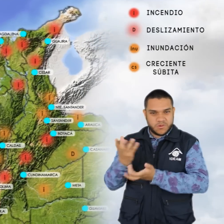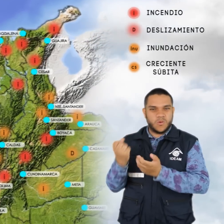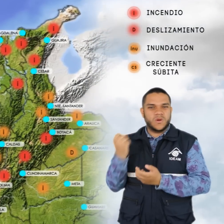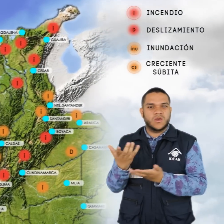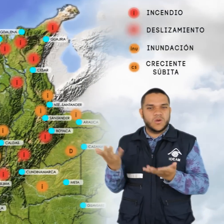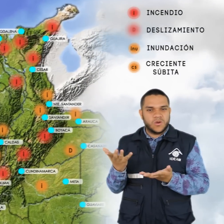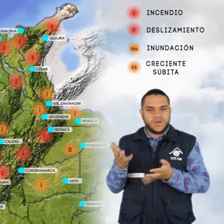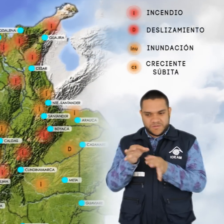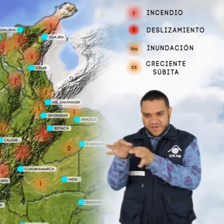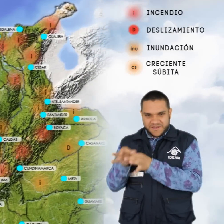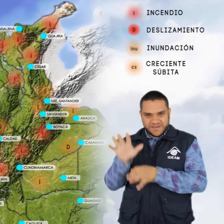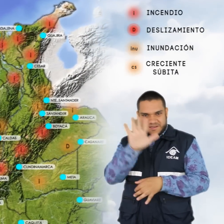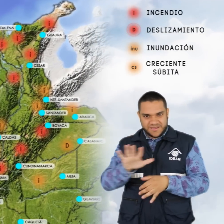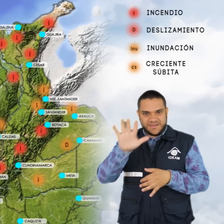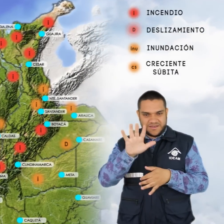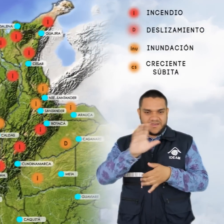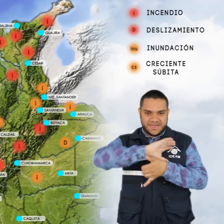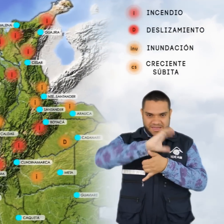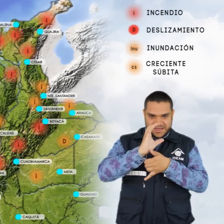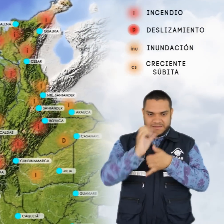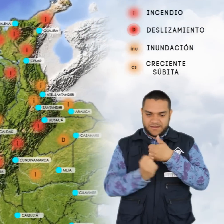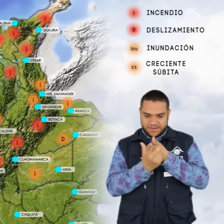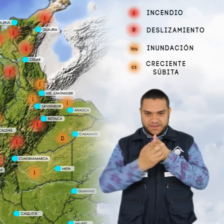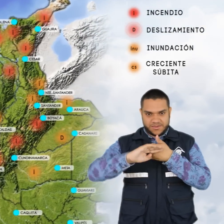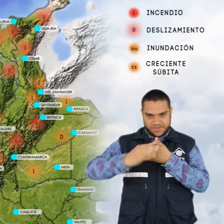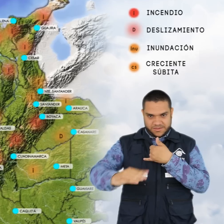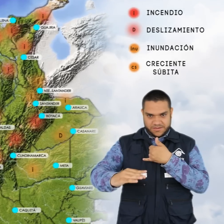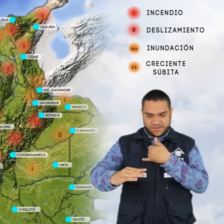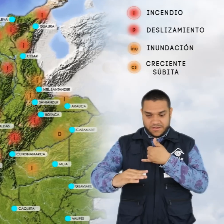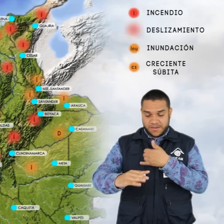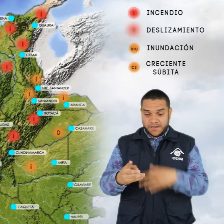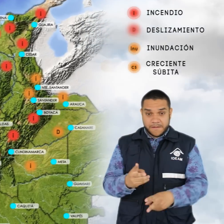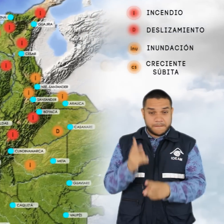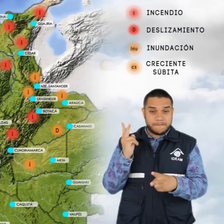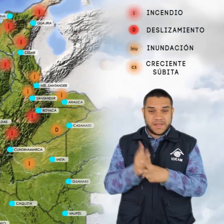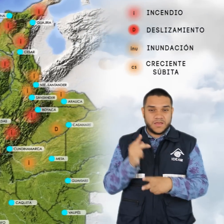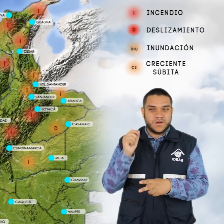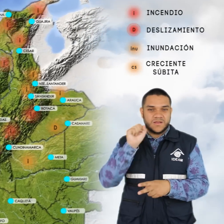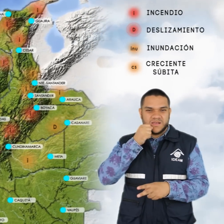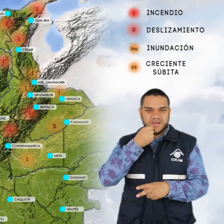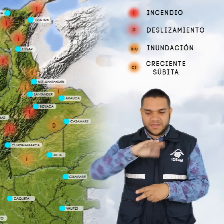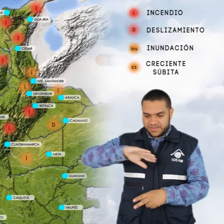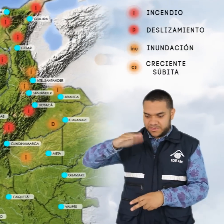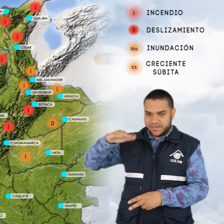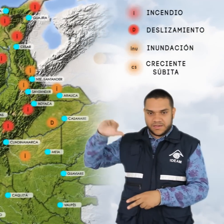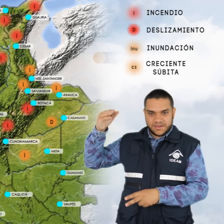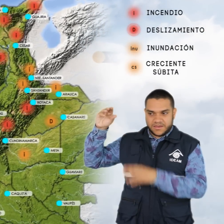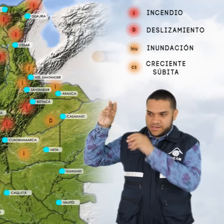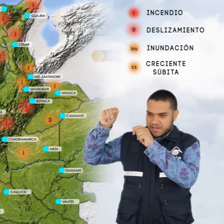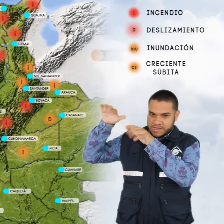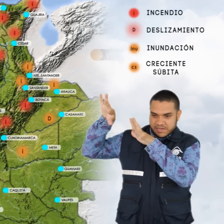municipios de las regiones Andina y Caribe. Alerta naranja, por amenaza moderada de deslizamientos de tierra en sectores